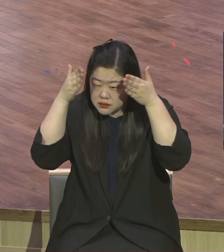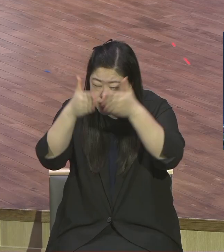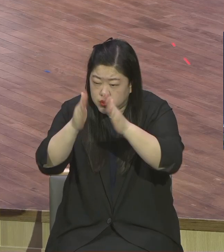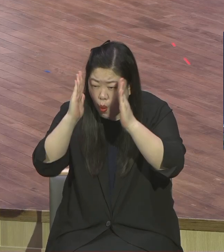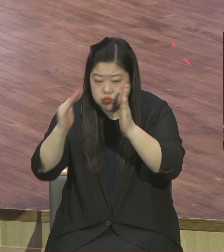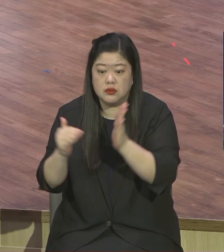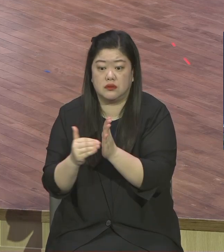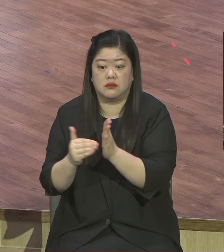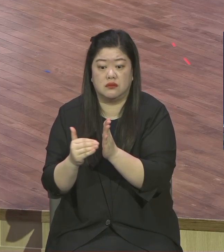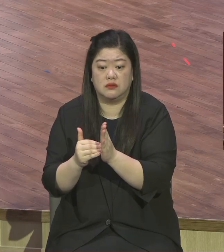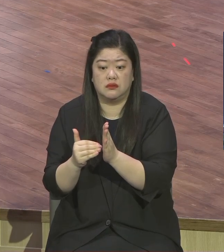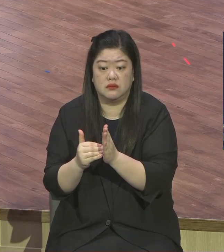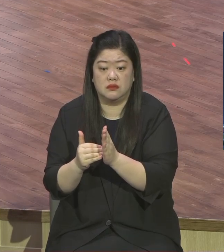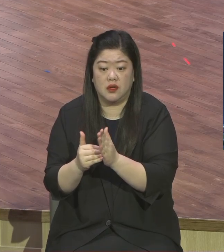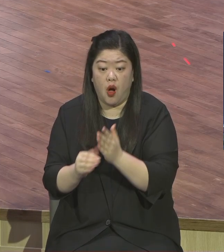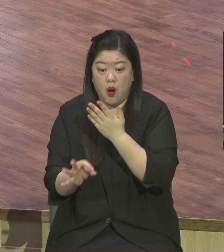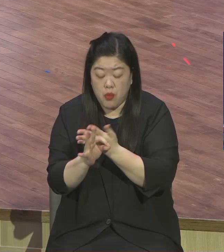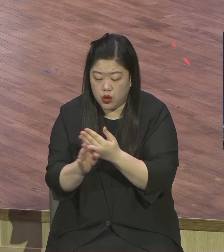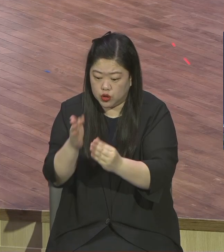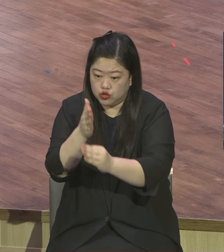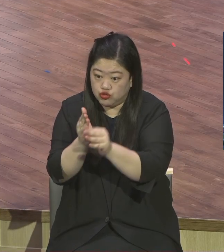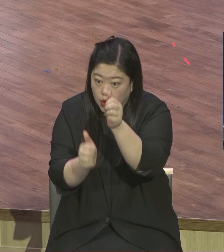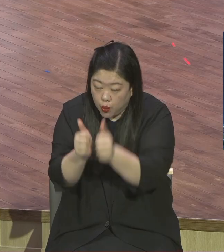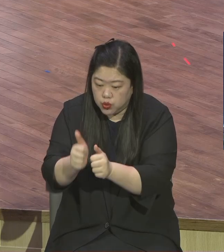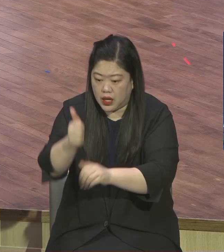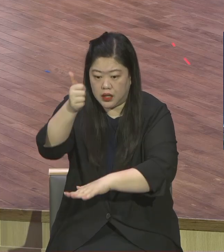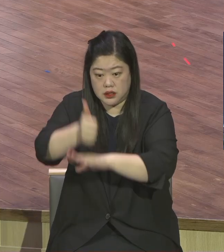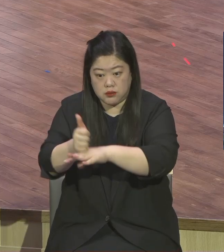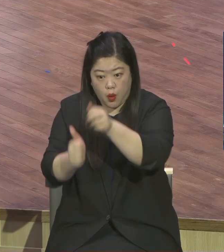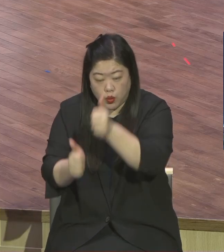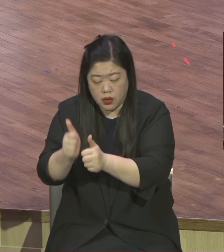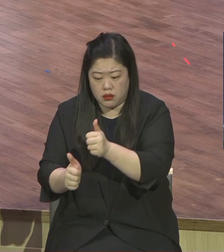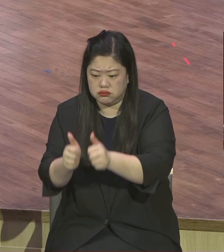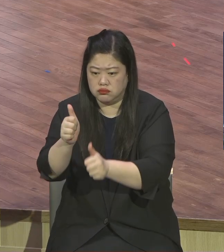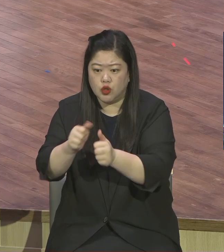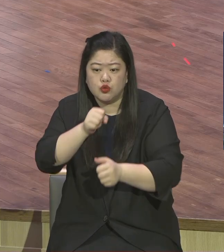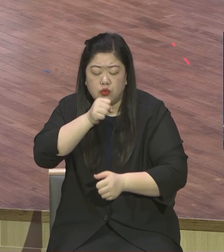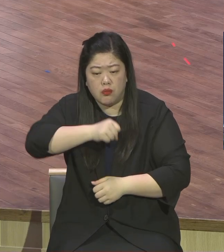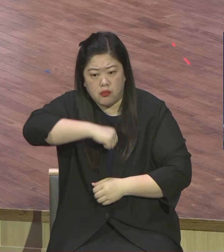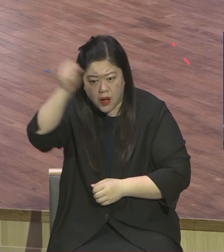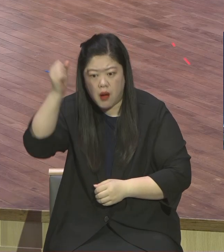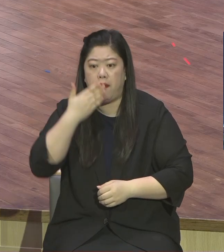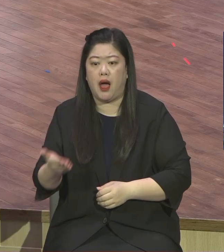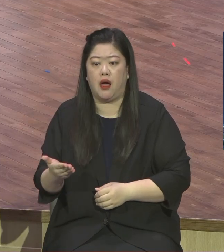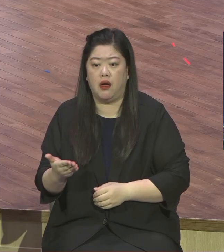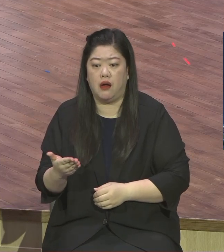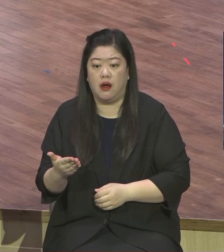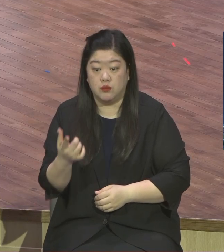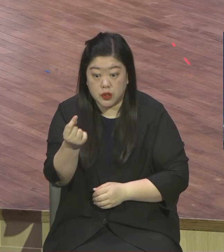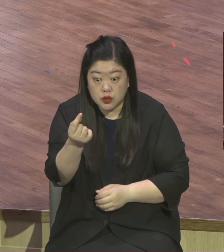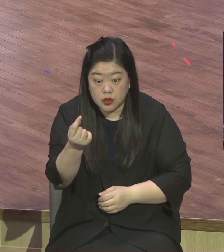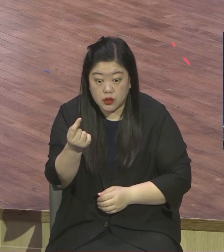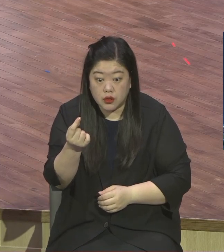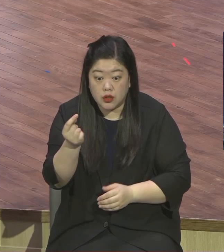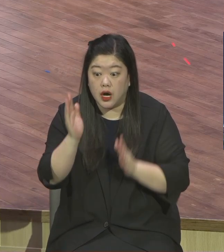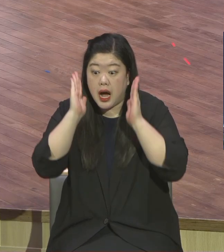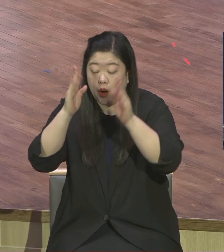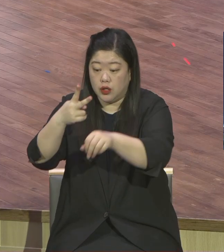선생님이 가르쳐준 그대로 거기에 집중해서 공부해야 성격이 올라가지 않느냐 죽으라고